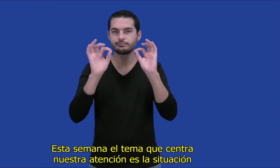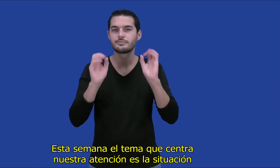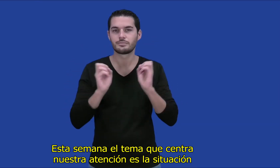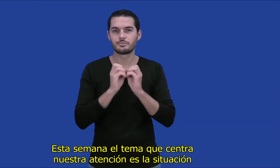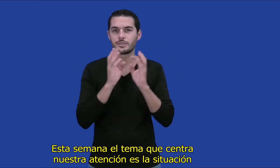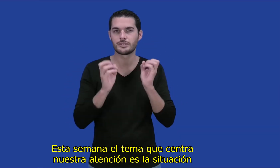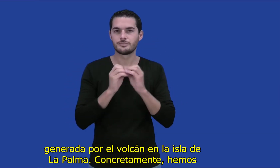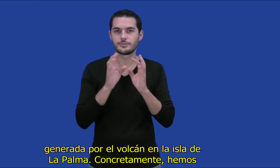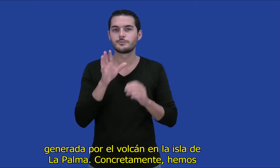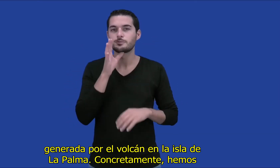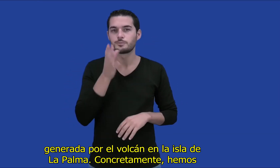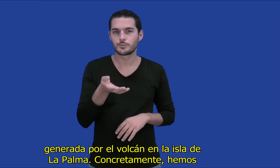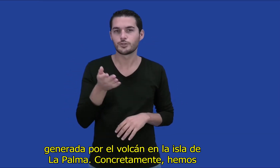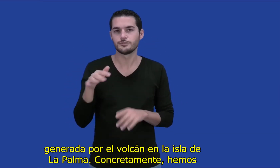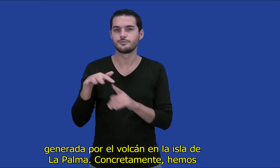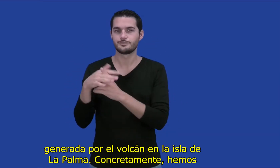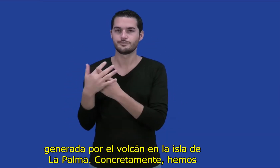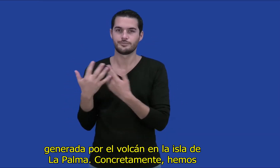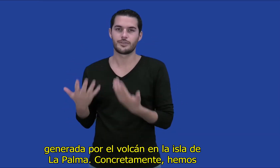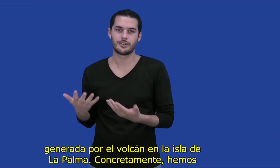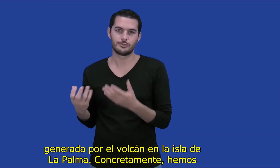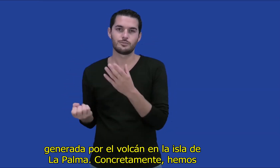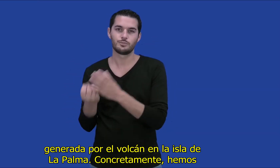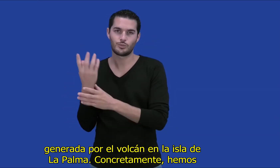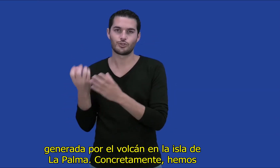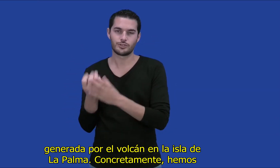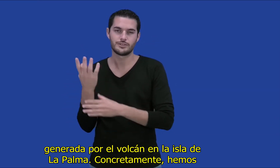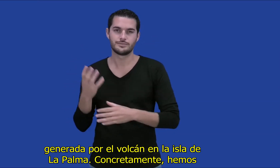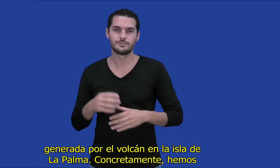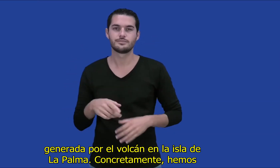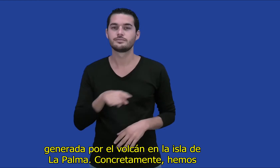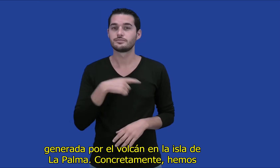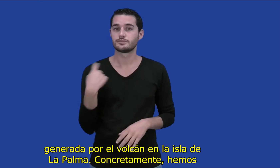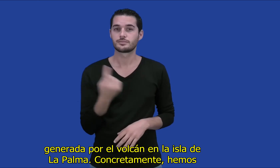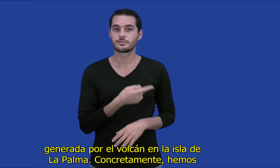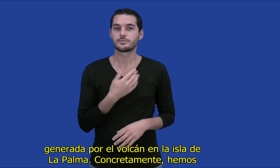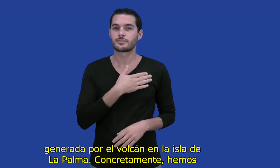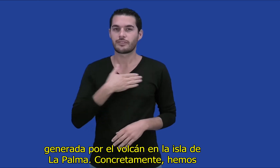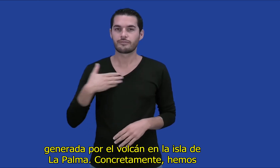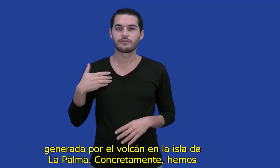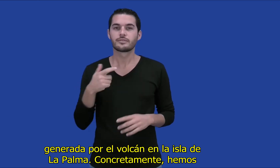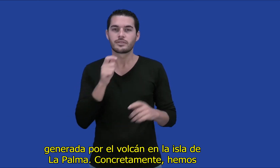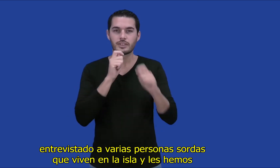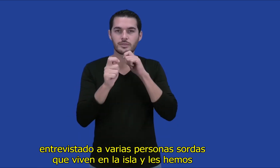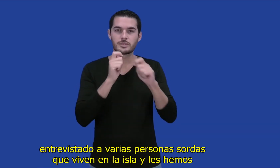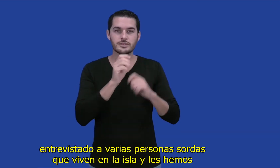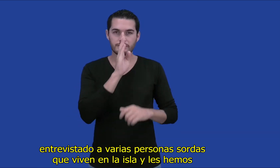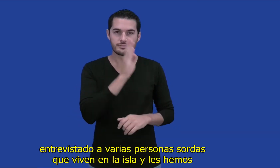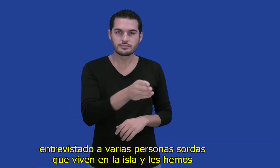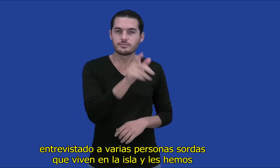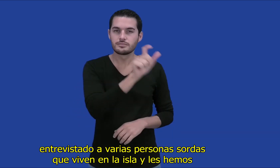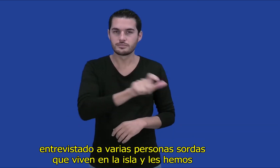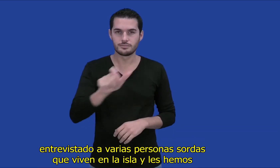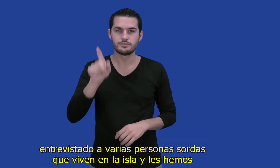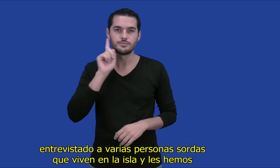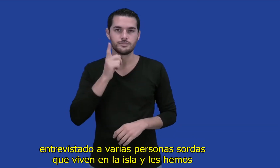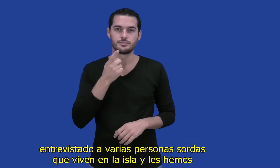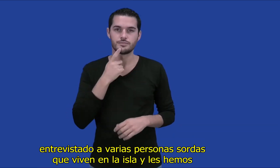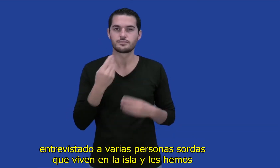que centra nuestra atención es la situación generada por el volcán en la isla de La Palma. Concretamente, hemos entrevistado a